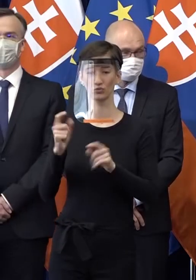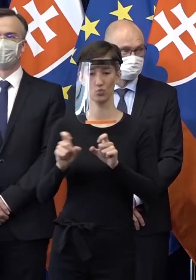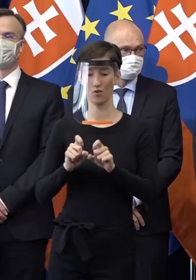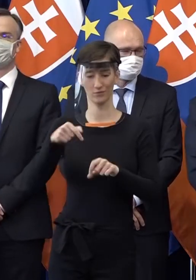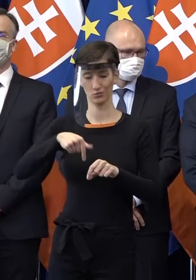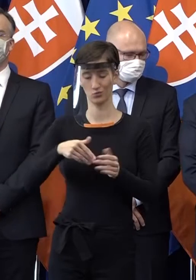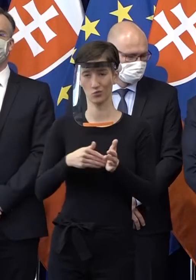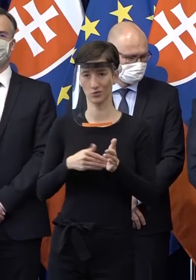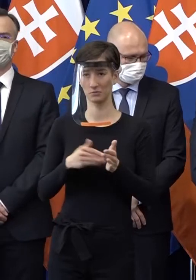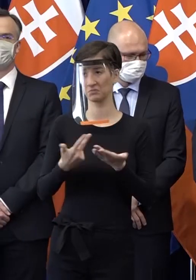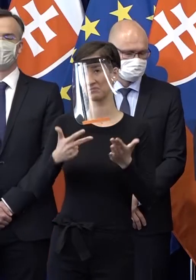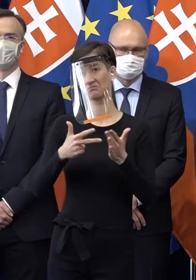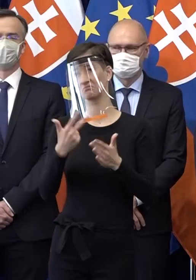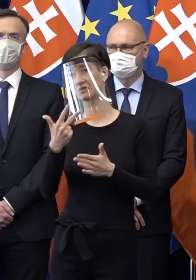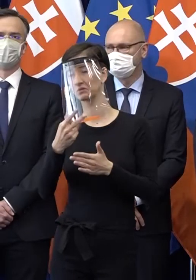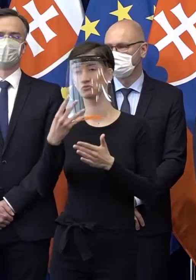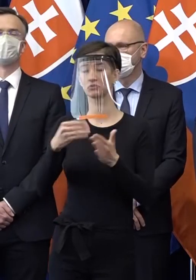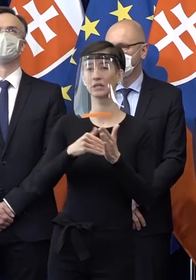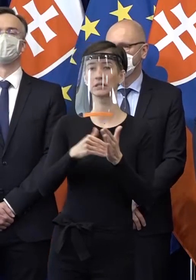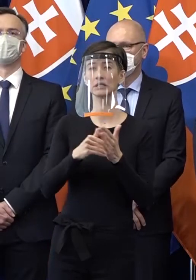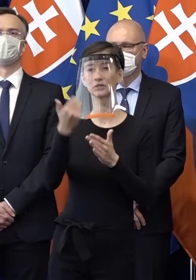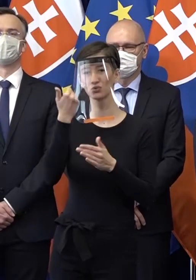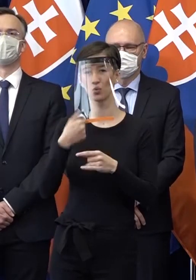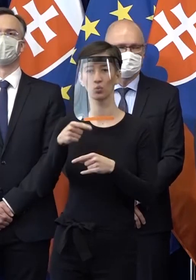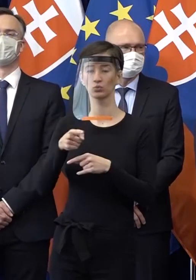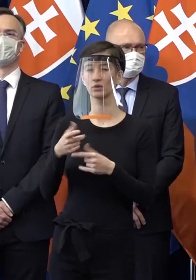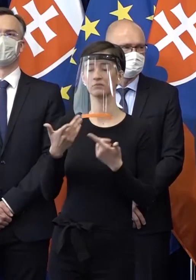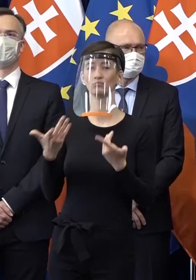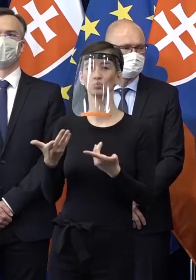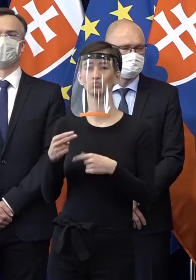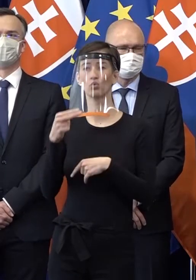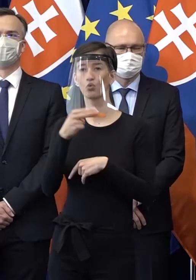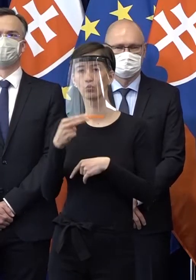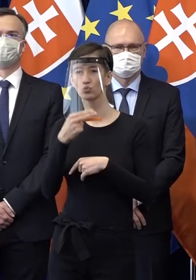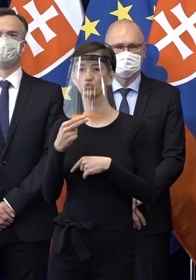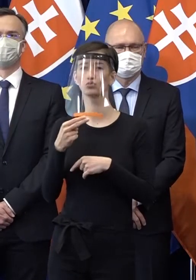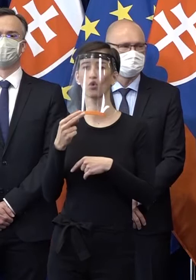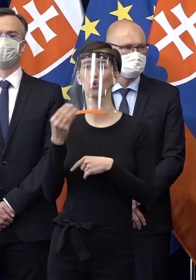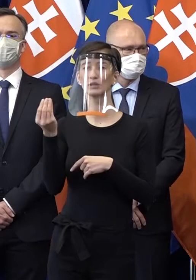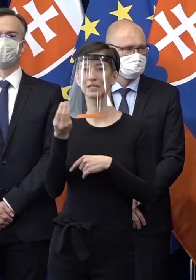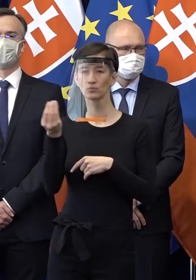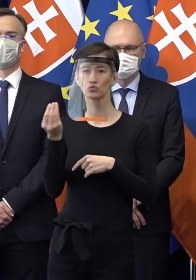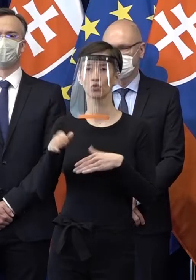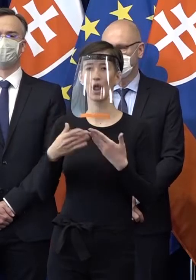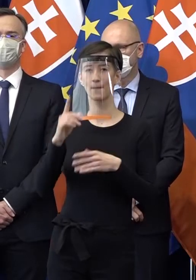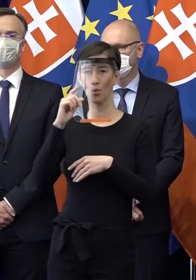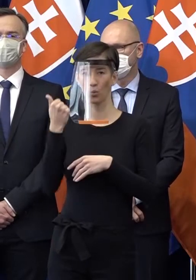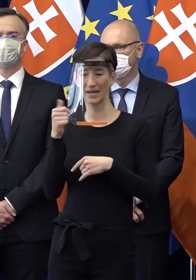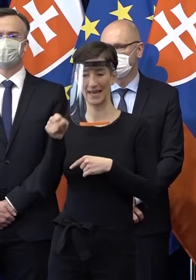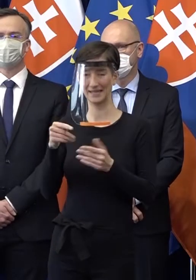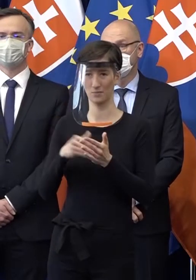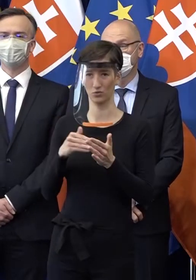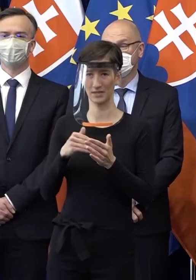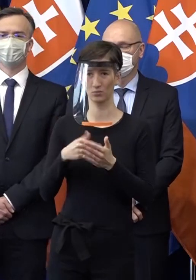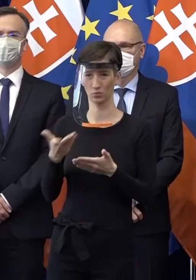chodili, či už je to Ukrajina, Rumúnsko alebo Srbsko. A to tento rok určite nebude možné skres tú kritickú situáciu, ktorú na